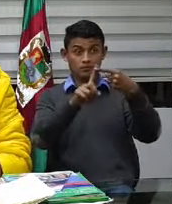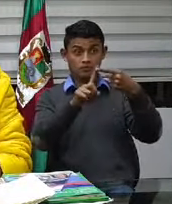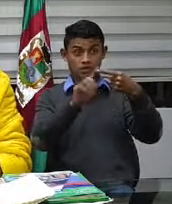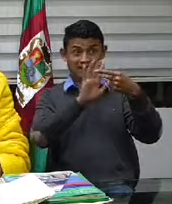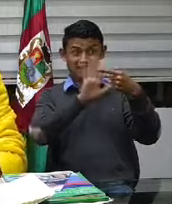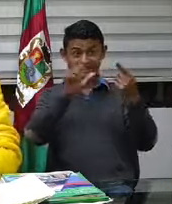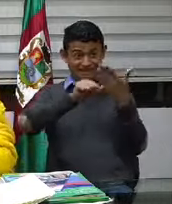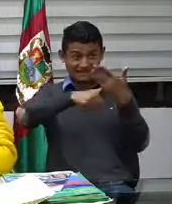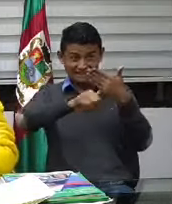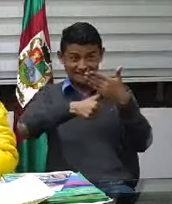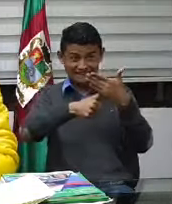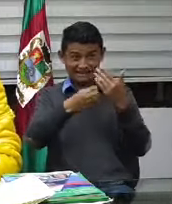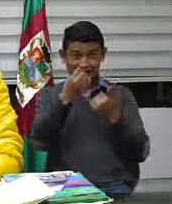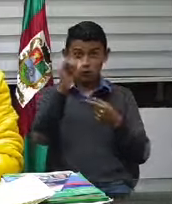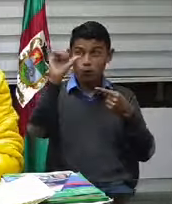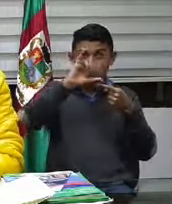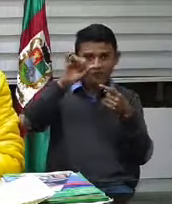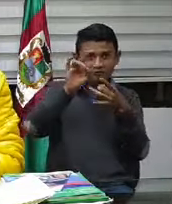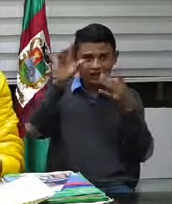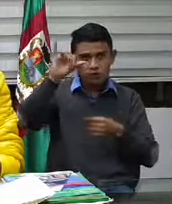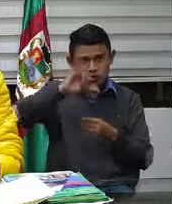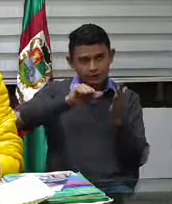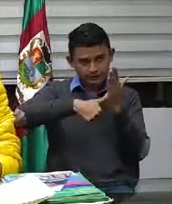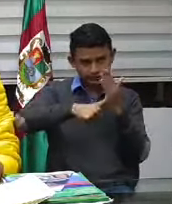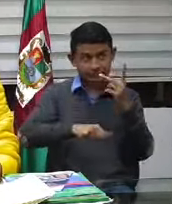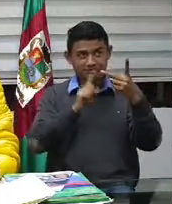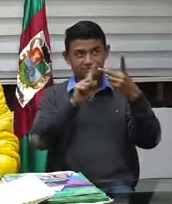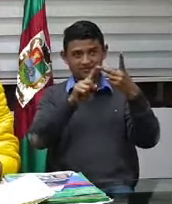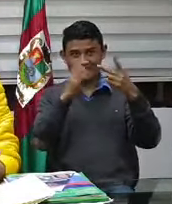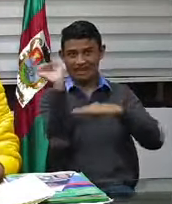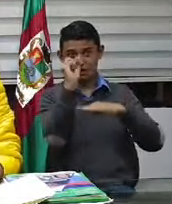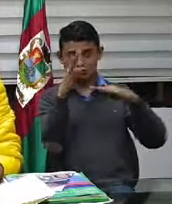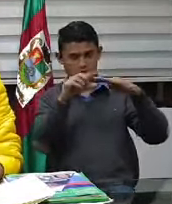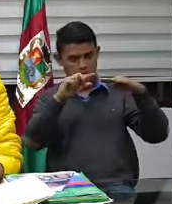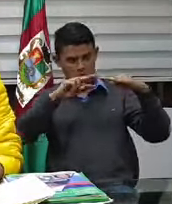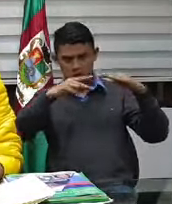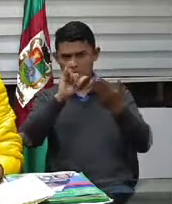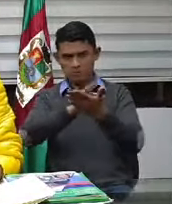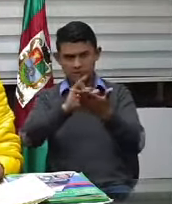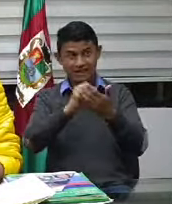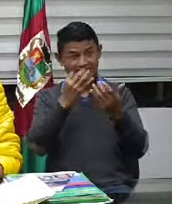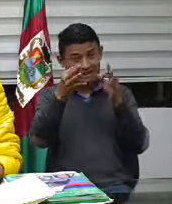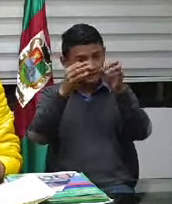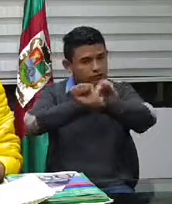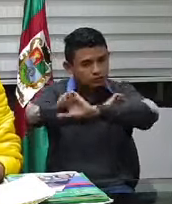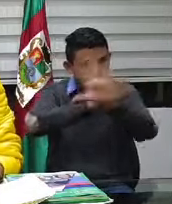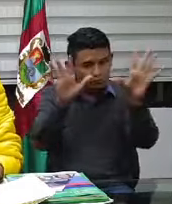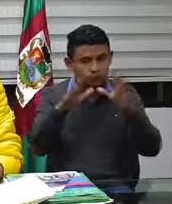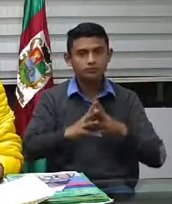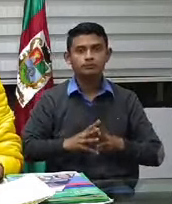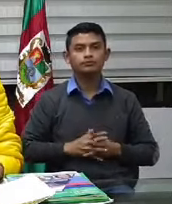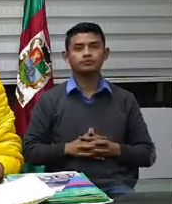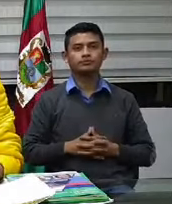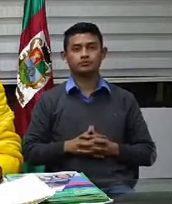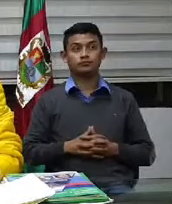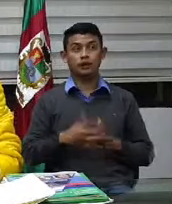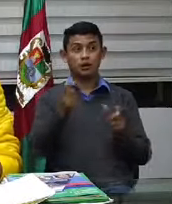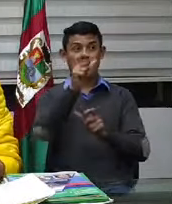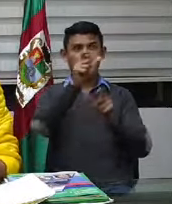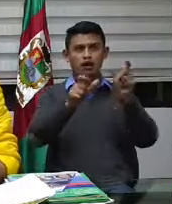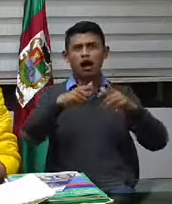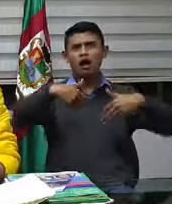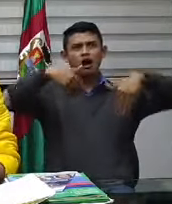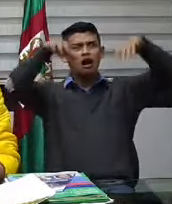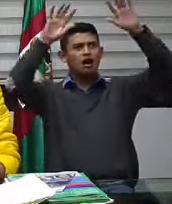cédula y el pico y placa, que ha generado un poco de controversia. Sí, claro, una medida que nunca la ciudad estuvo preparada, que